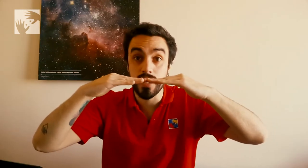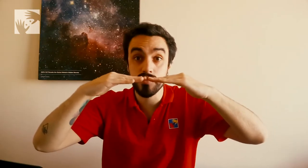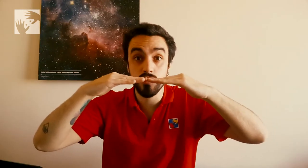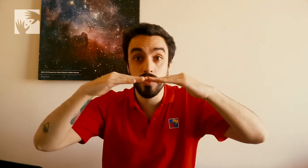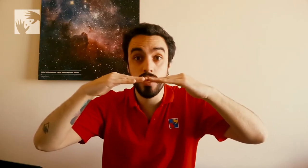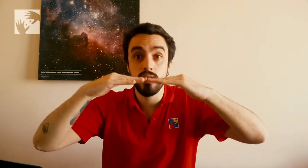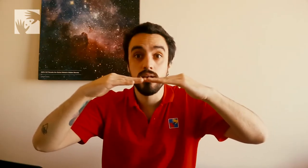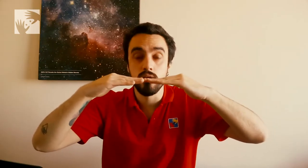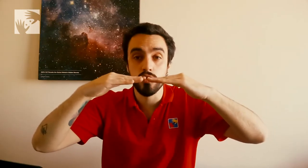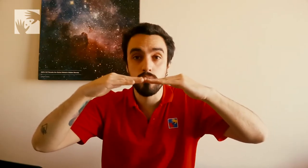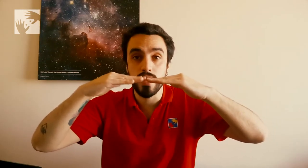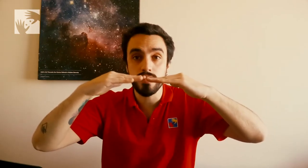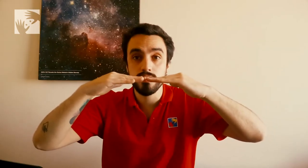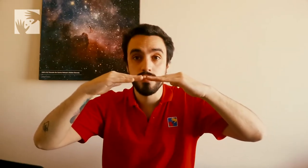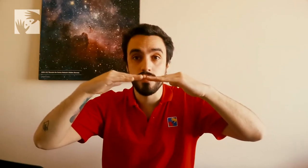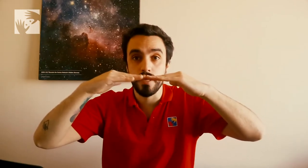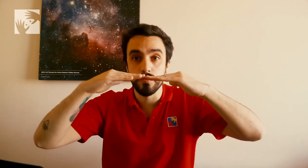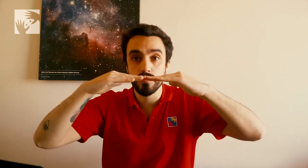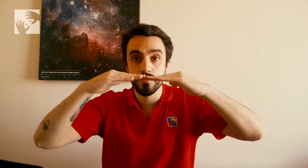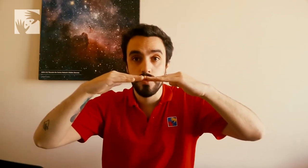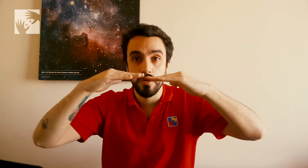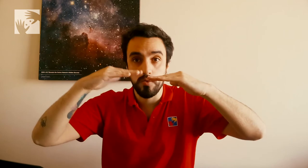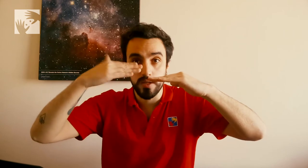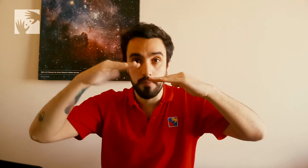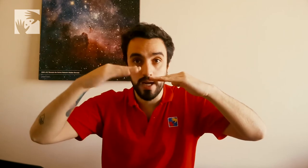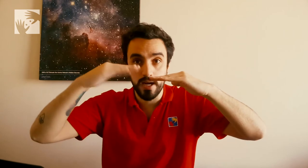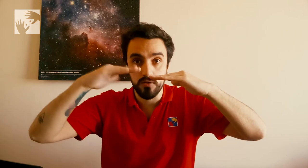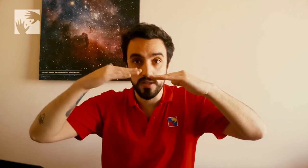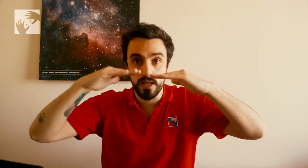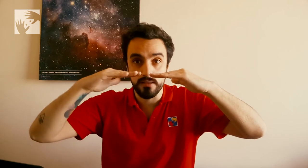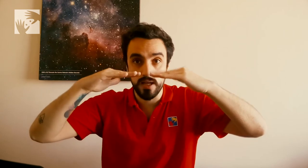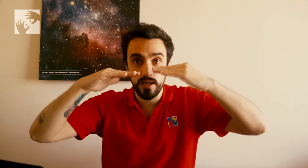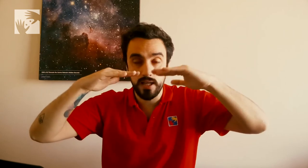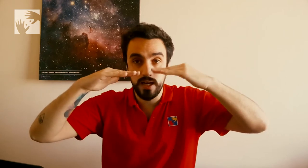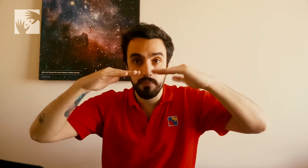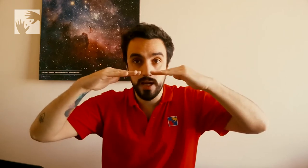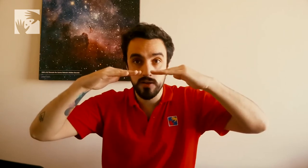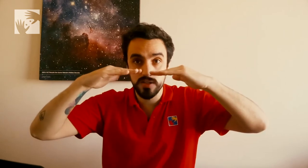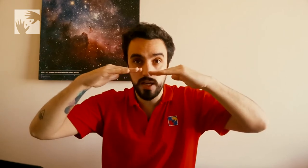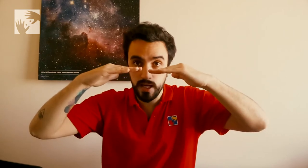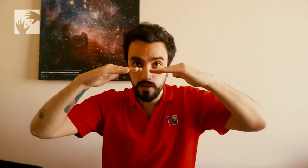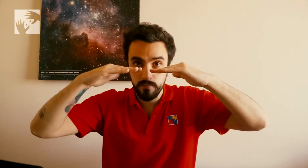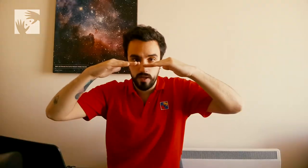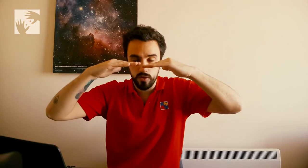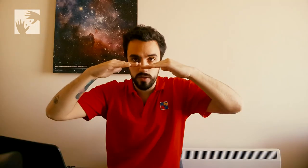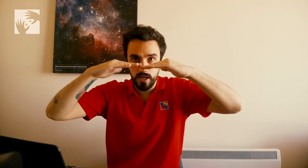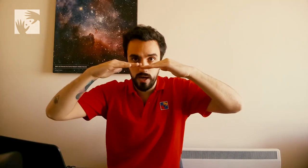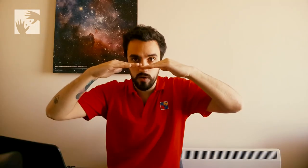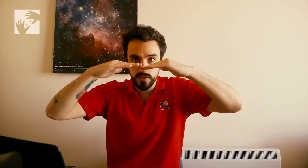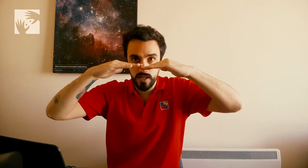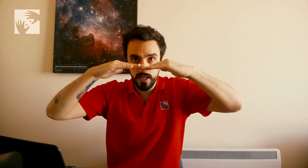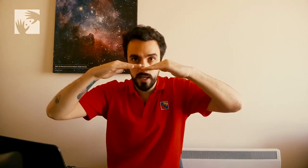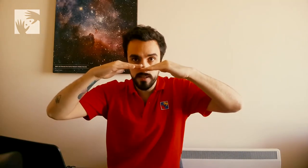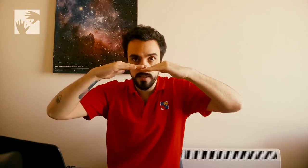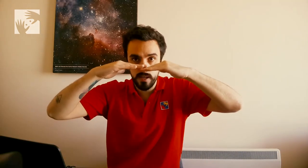caso de nuestro país tenemos nuestra placa continental y la placa oceánica, en donde la oceánica se